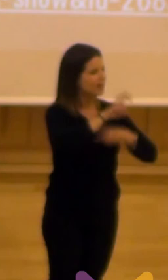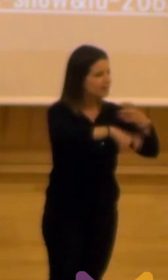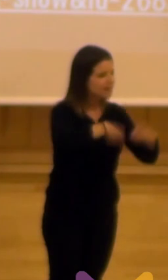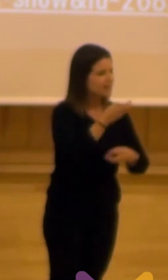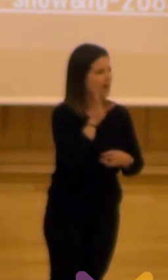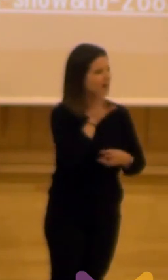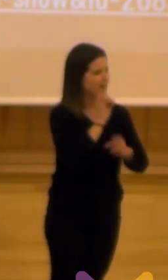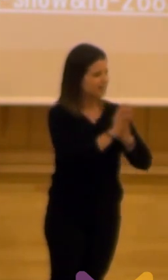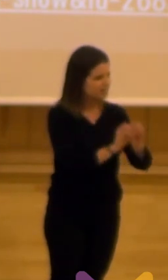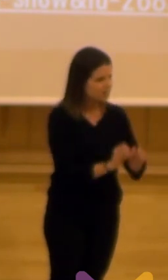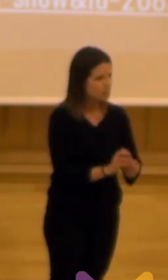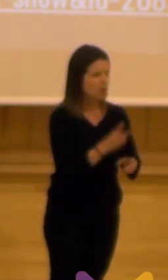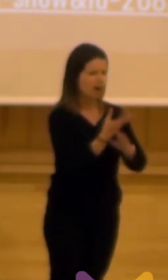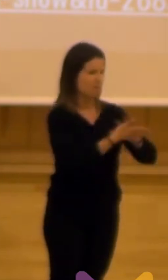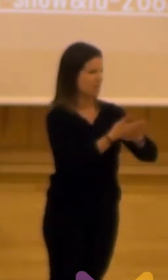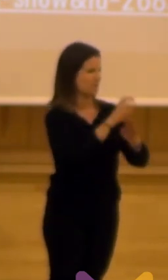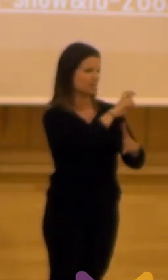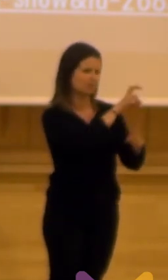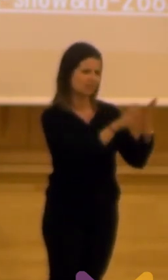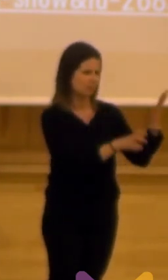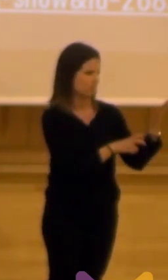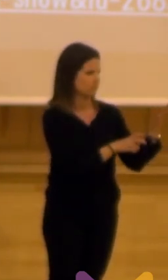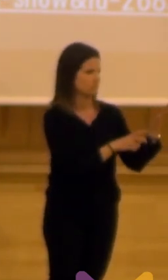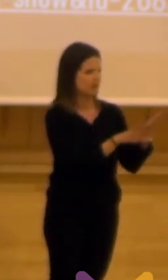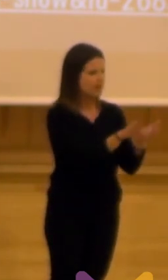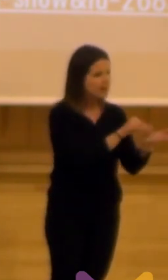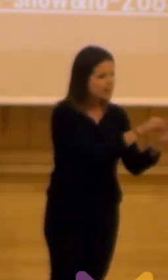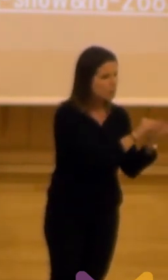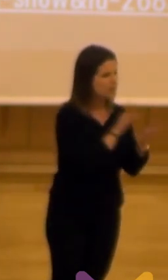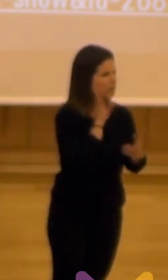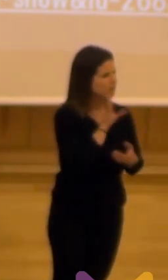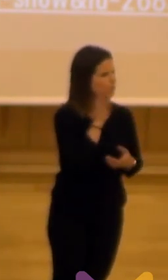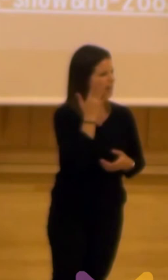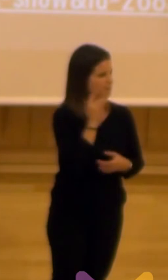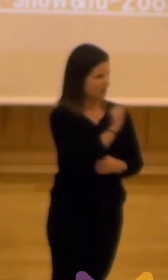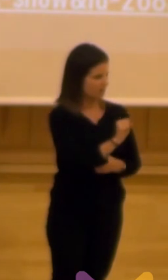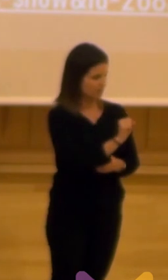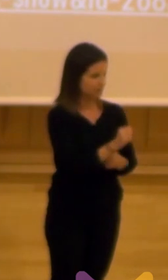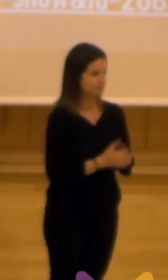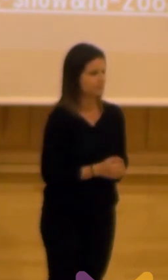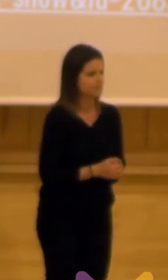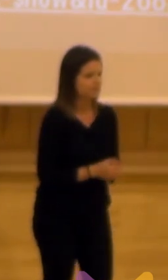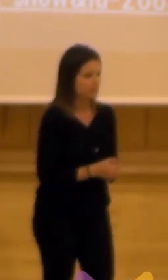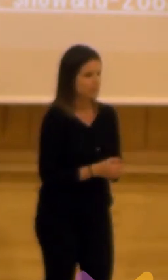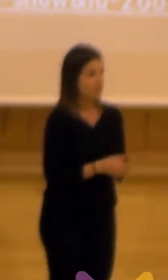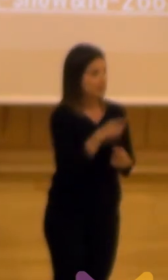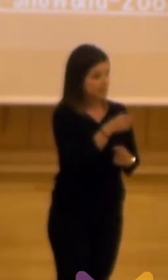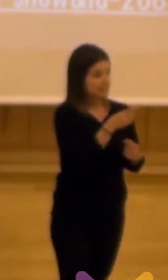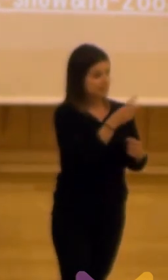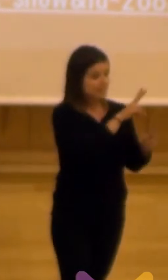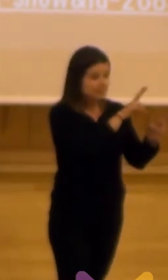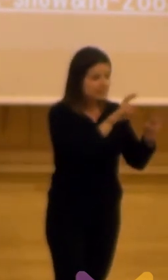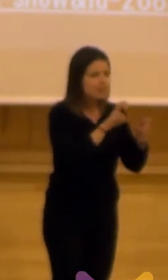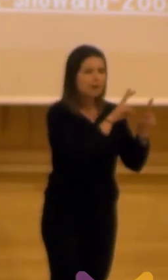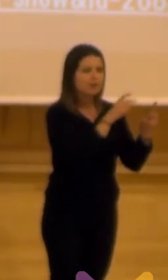reciclaje de residuos hay que hablar de un montón de cosas hablando de recogida de basura y de limpieza digo para que no parezca raro ese